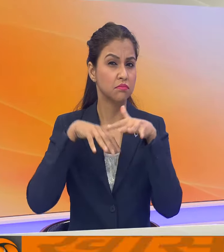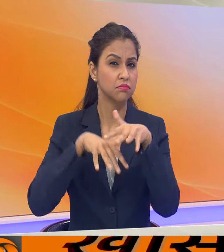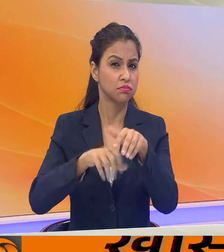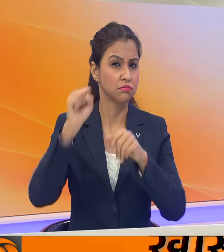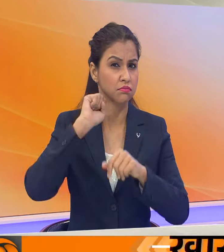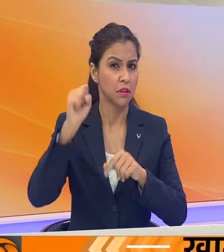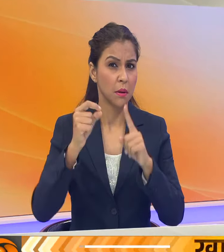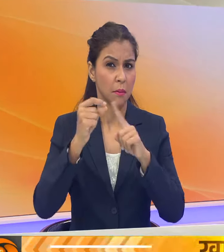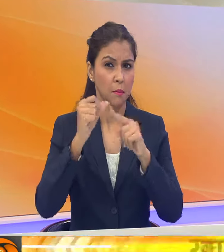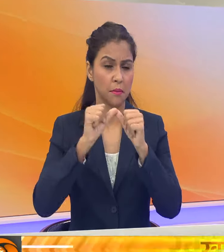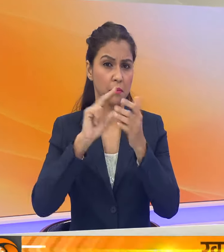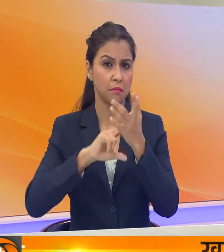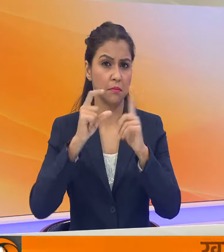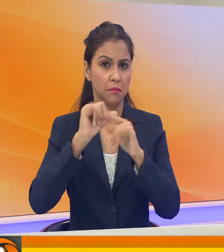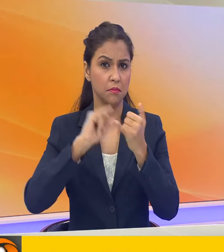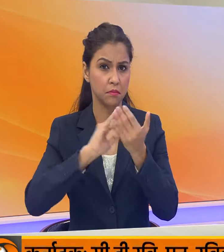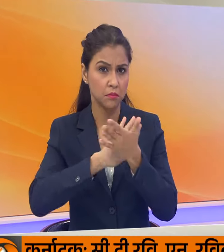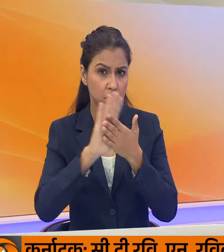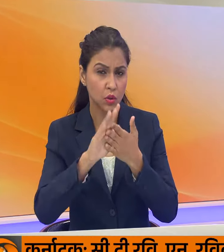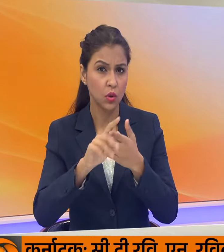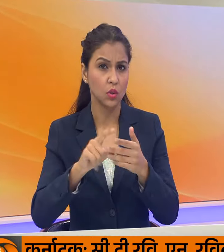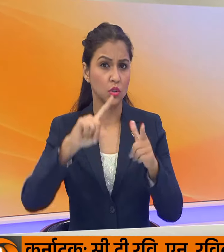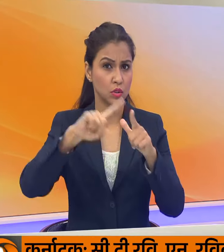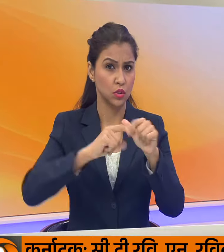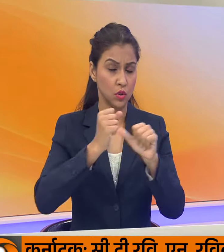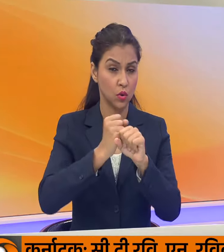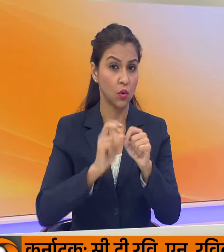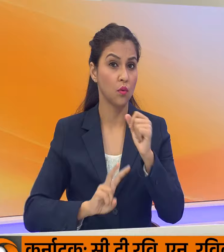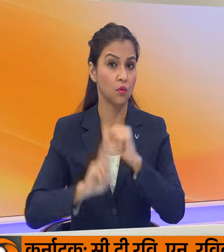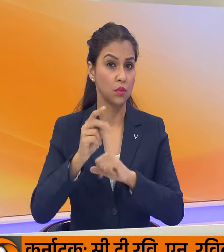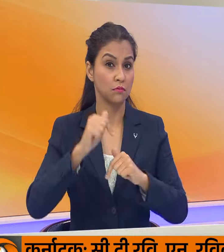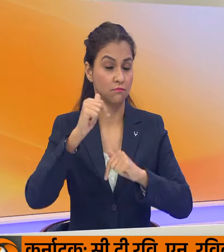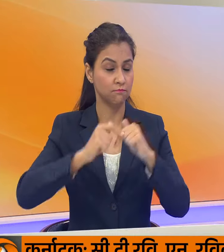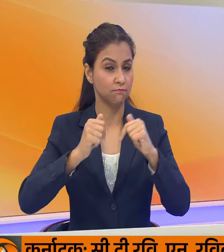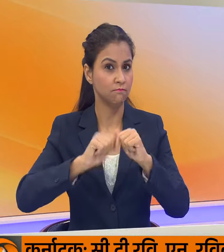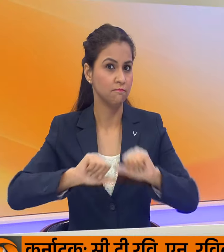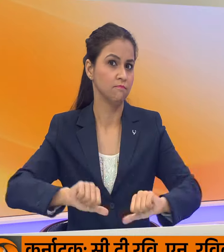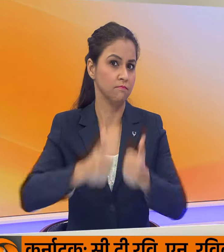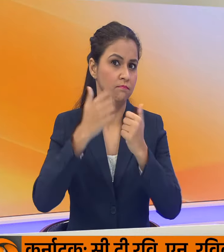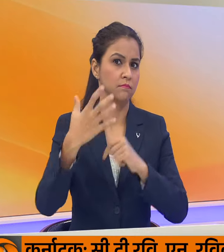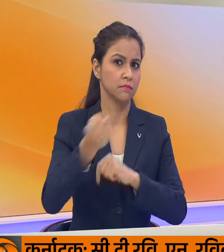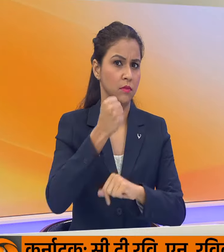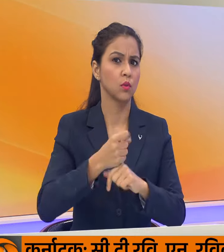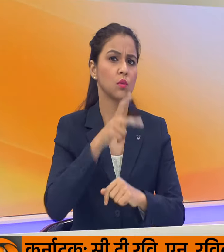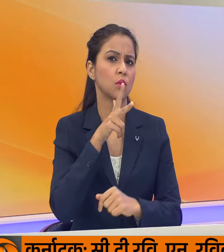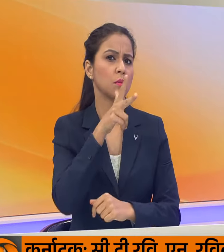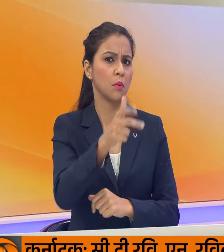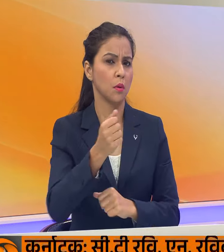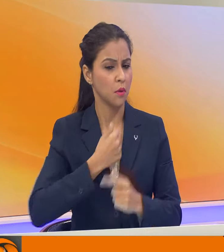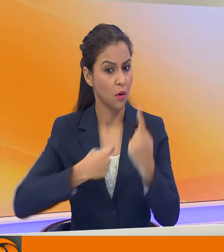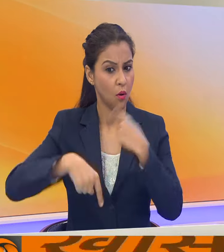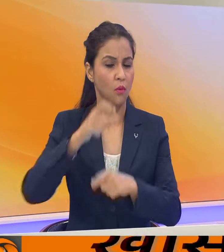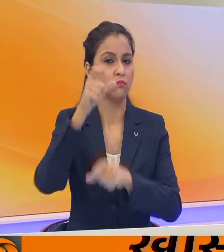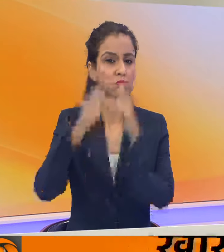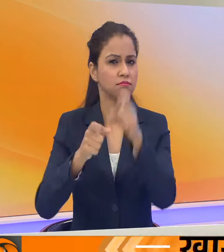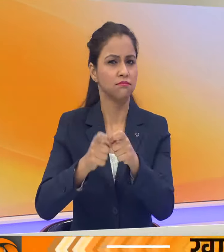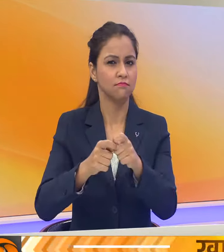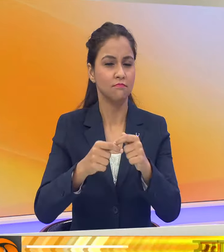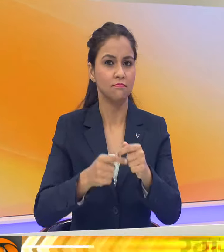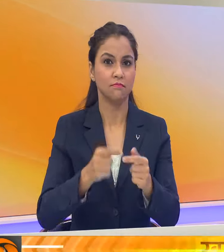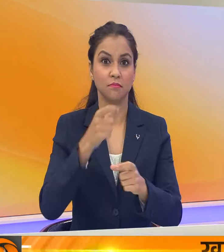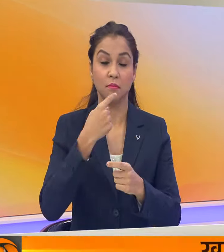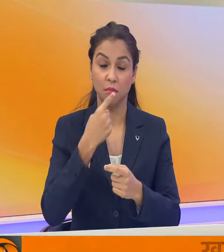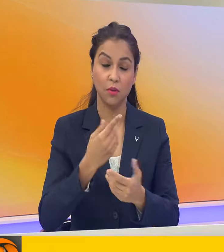500 नामग्या लेप्चनी जोंगो विधानसभाज शेतर से जीत खासिल की है उन्होंने कहा मैं उन सभी मतदाताओं का